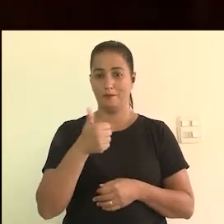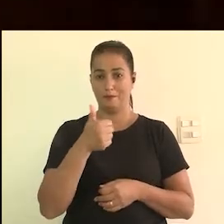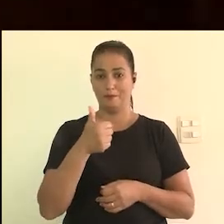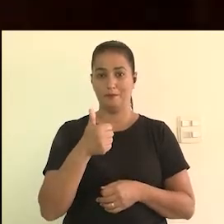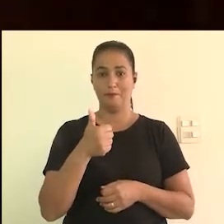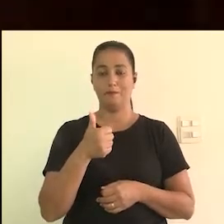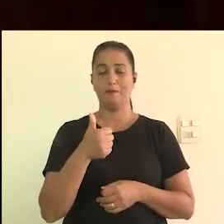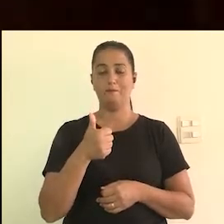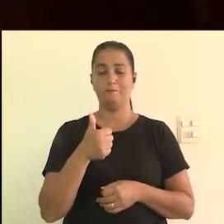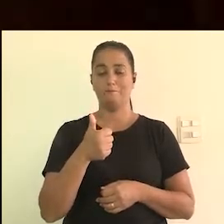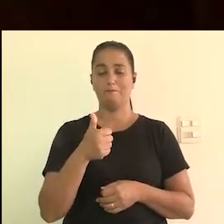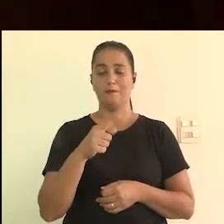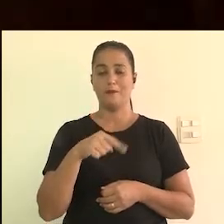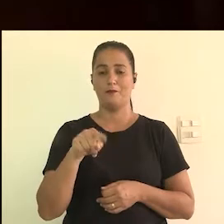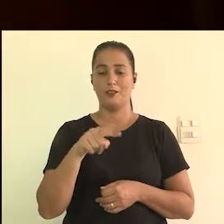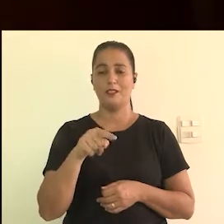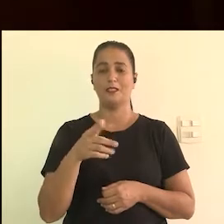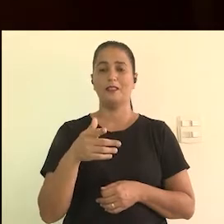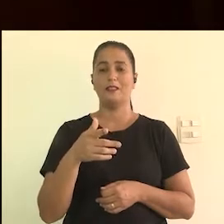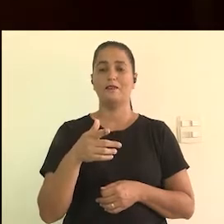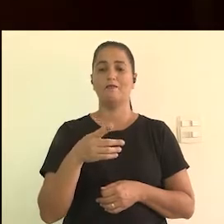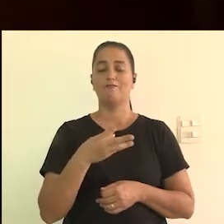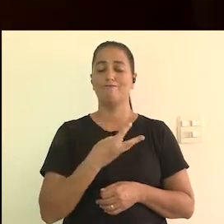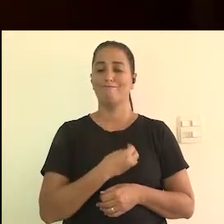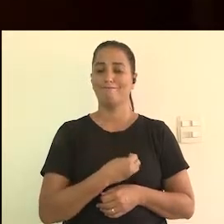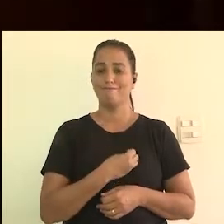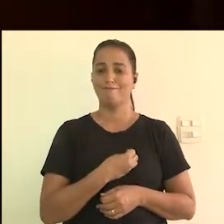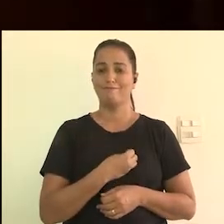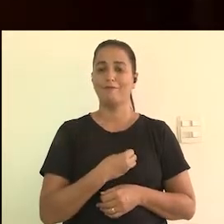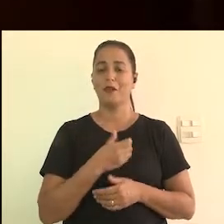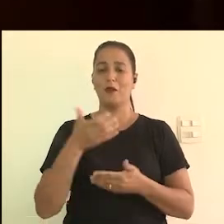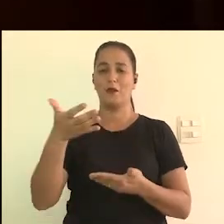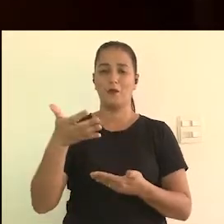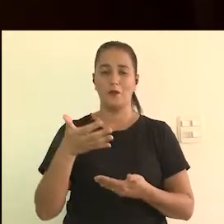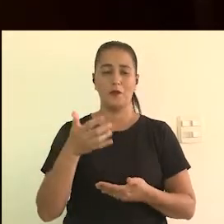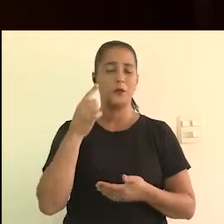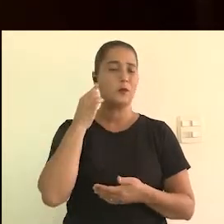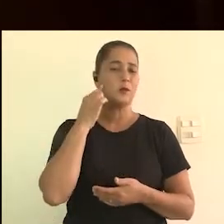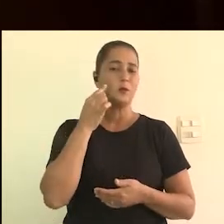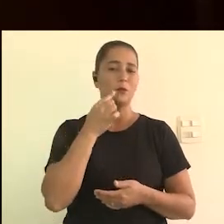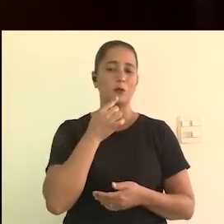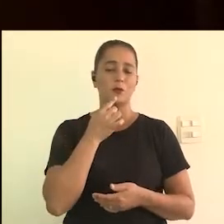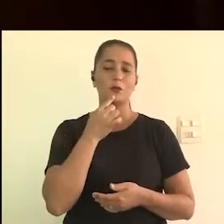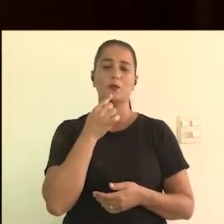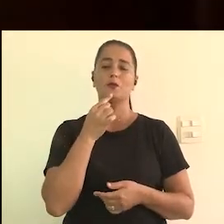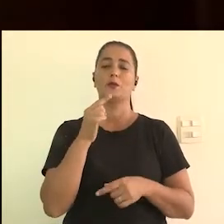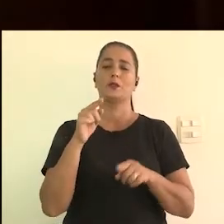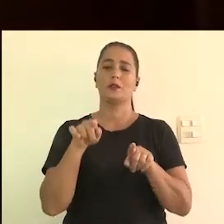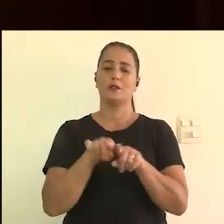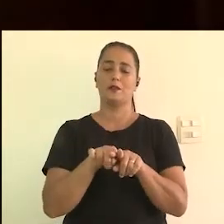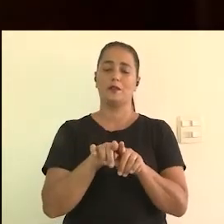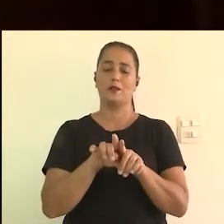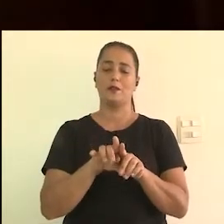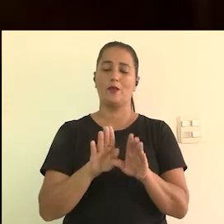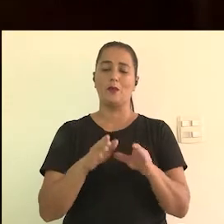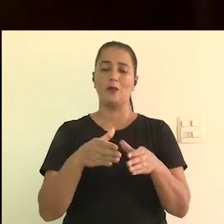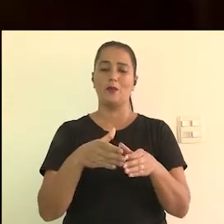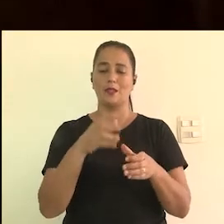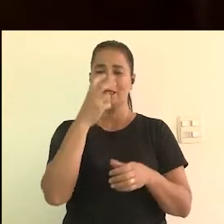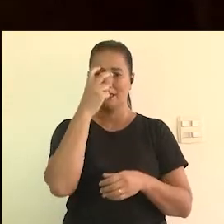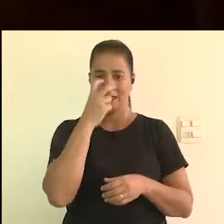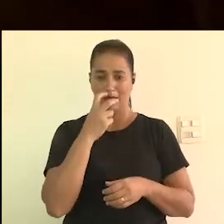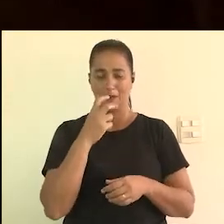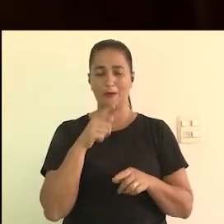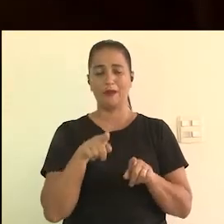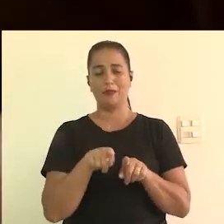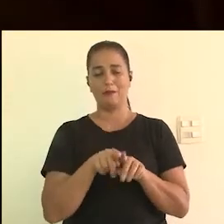Então, eu posso, eu posso começar a falar. Primeiro, eu quero dizer que vocês foram muito felizes em poder ter aqui representantes